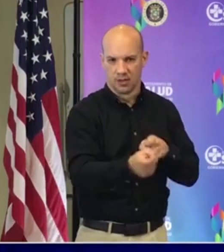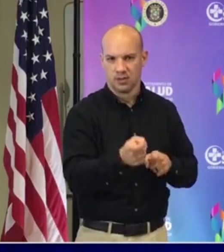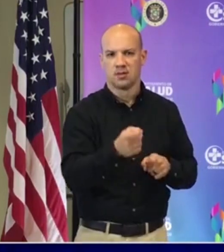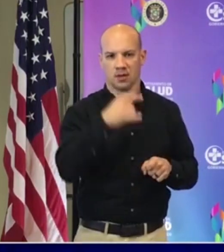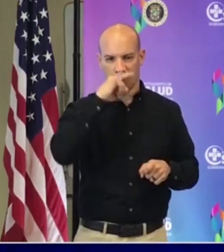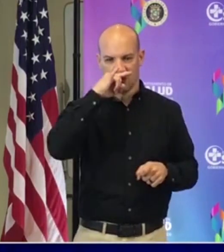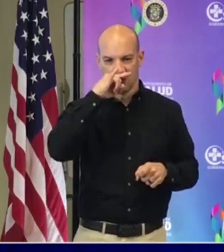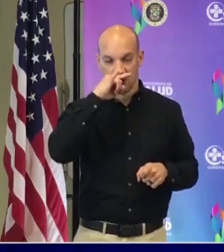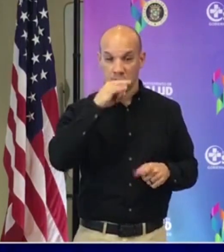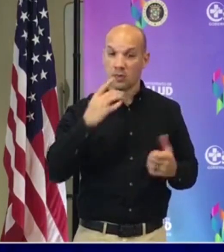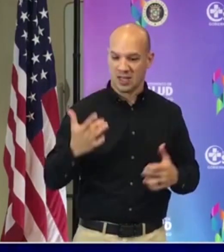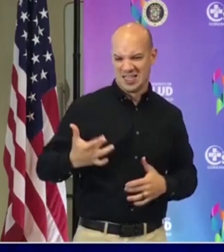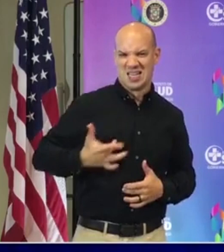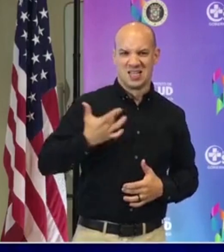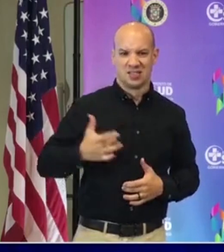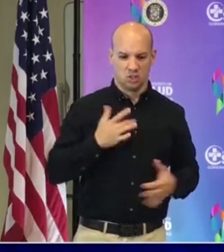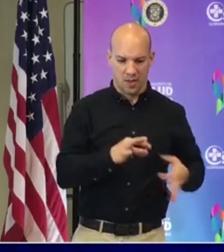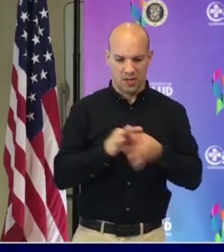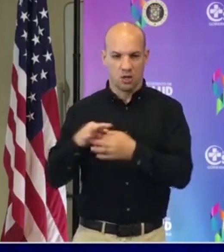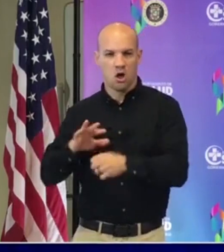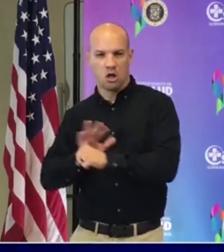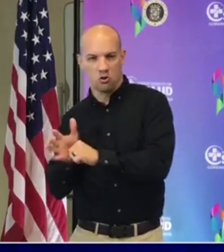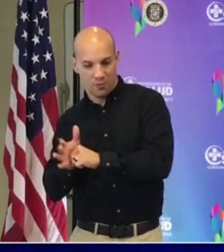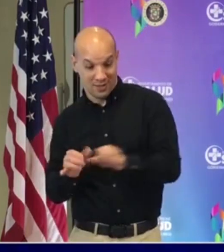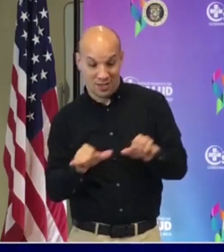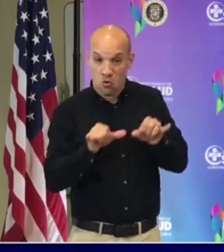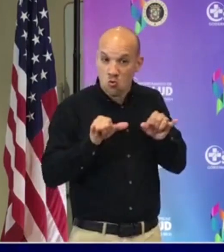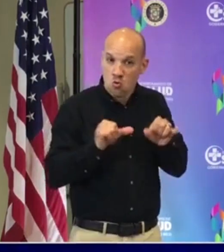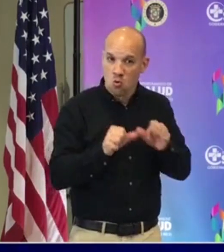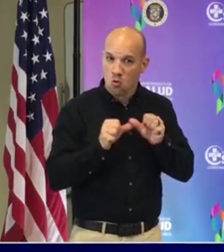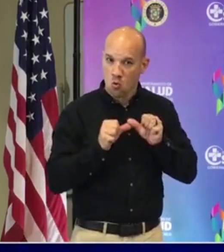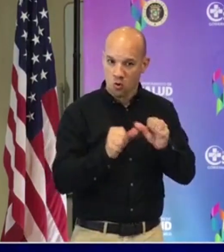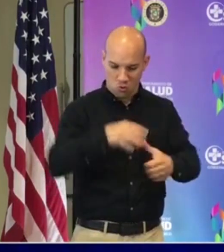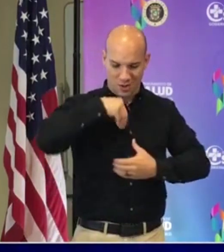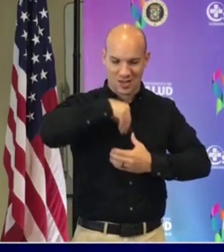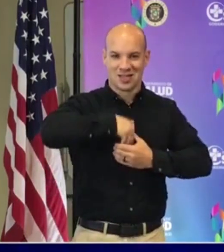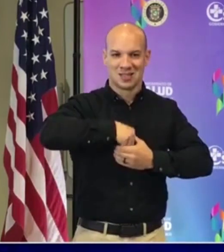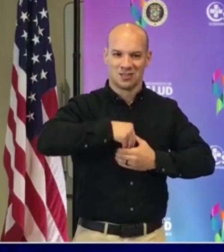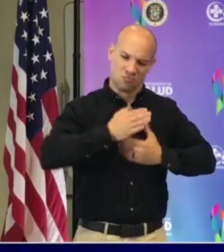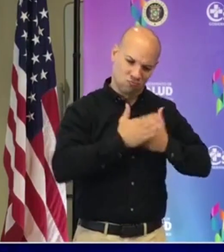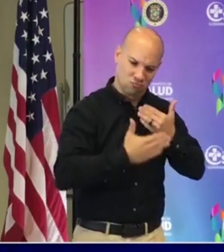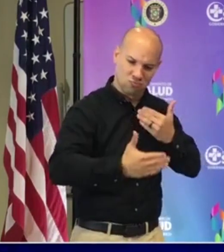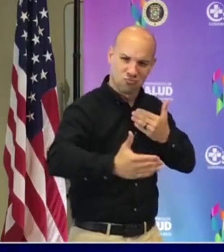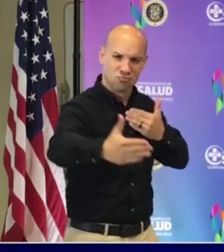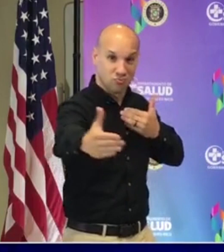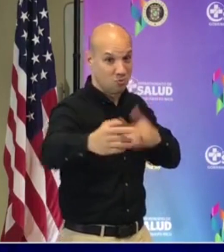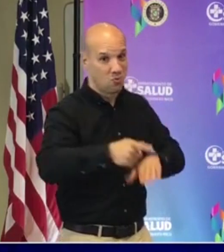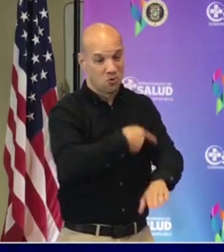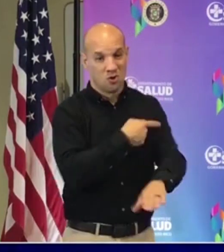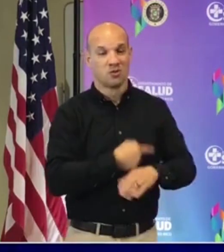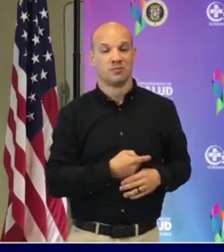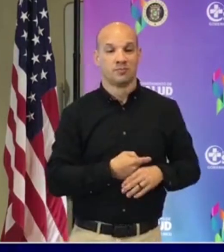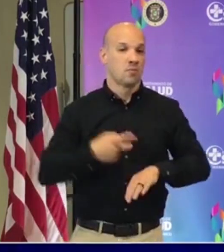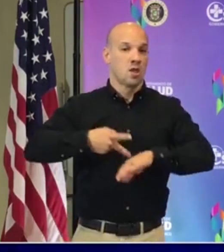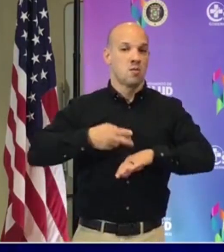relacionados a la infección por COVID que permanecen o que continúan por un tiempo prolongado. En Puerto Rico